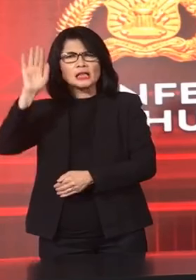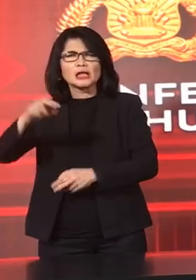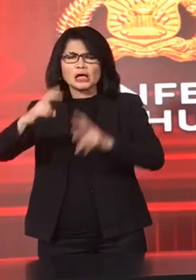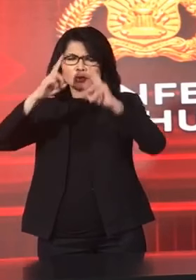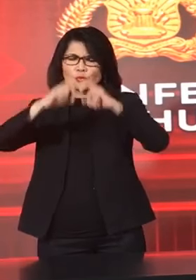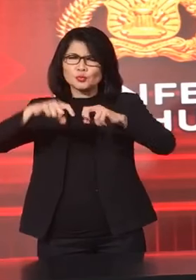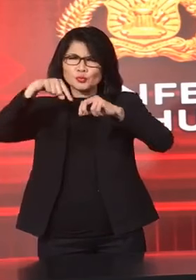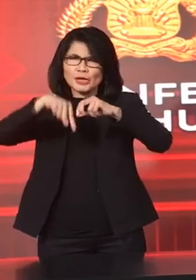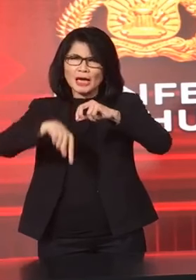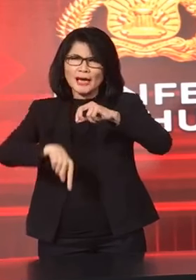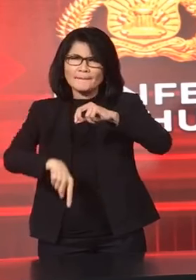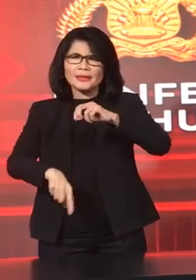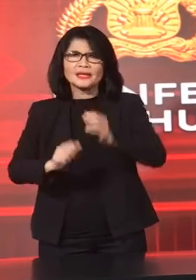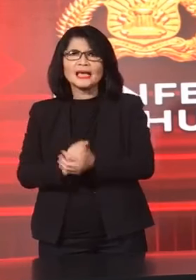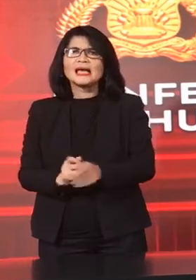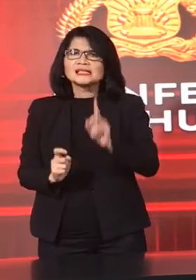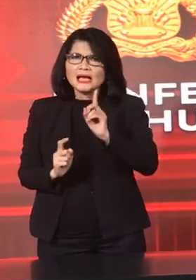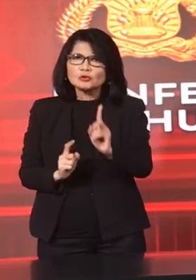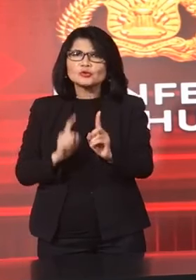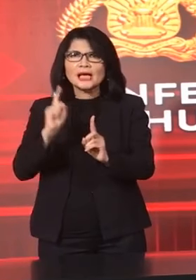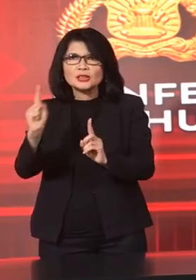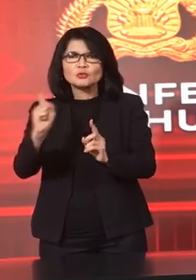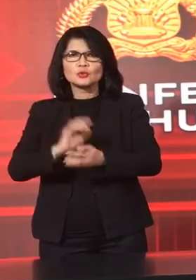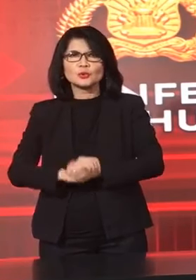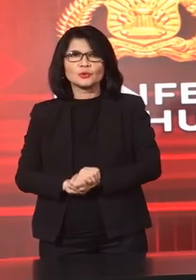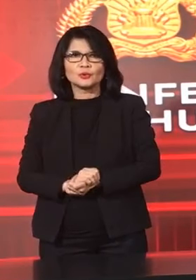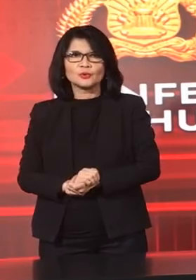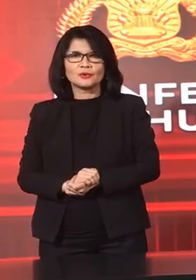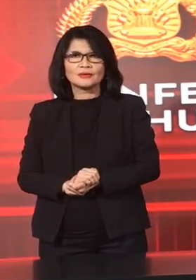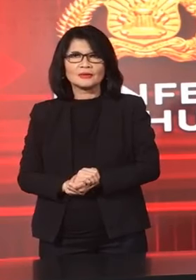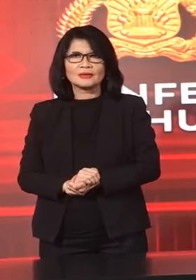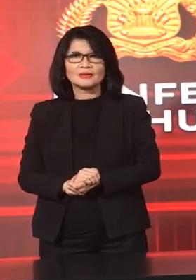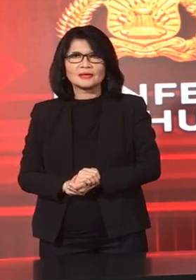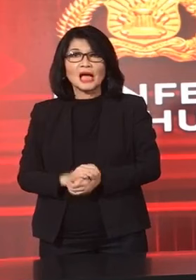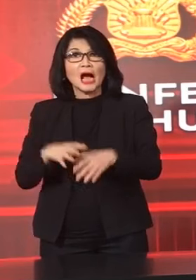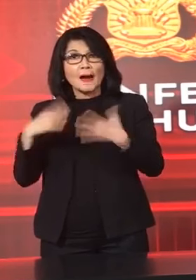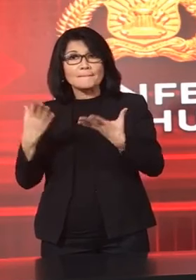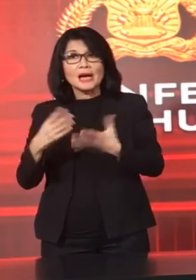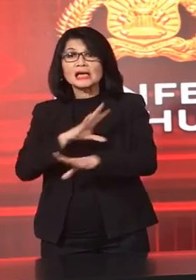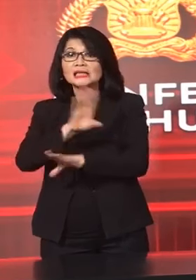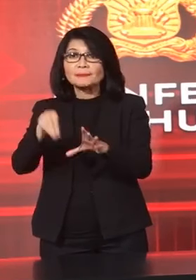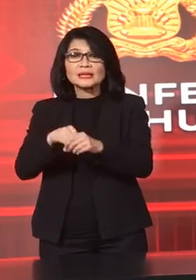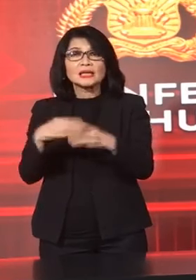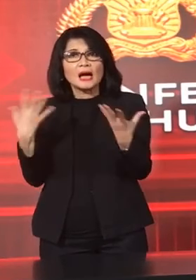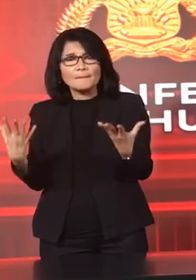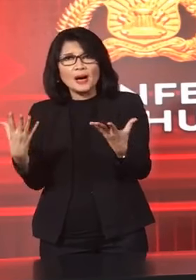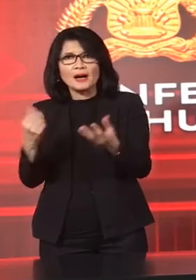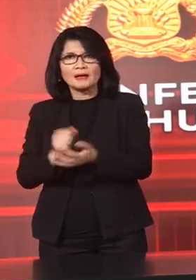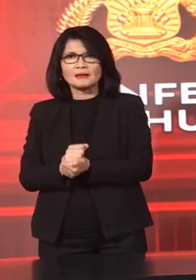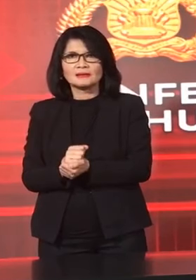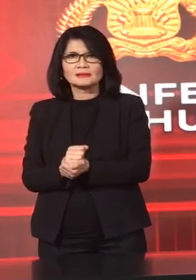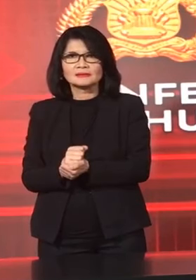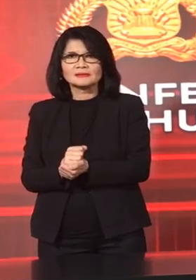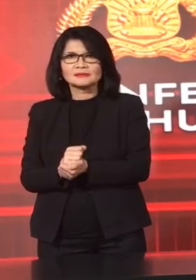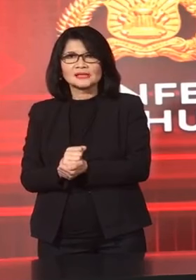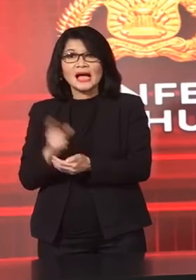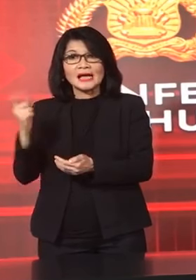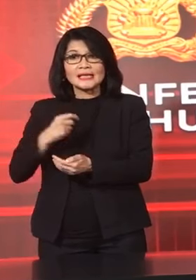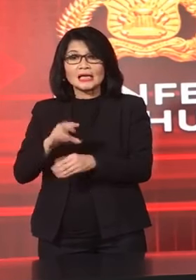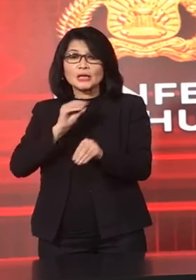mendalami Mendalami itu kan Nanti akan Satu persatu Didalami Apa keterlibatan Daripada